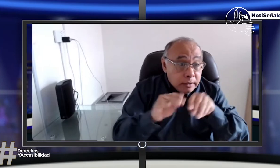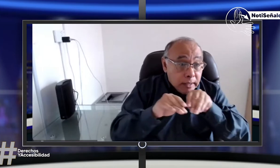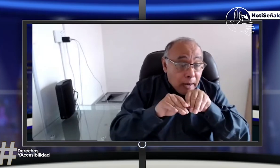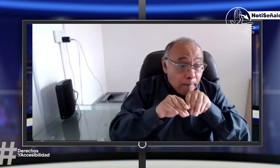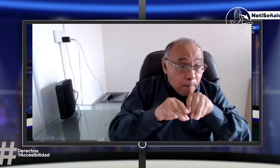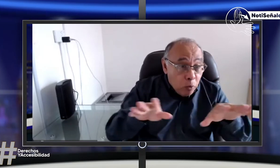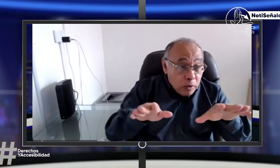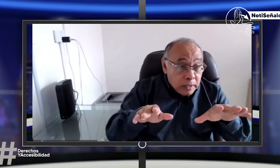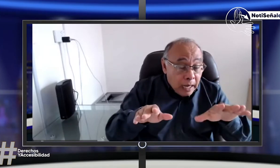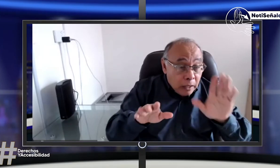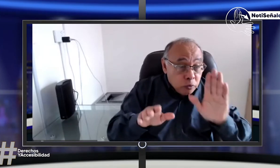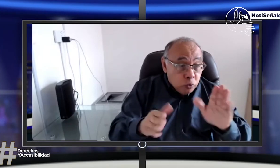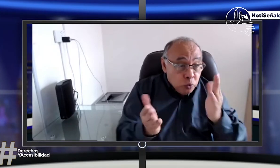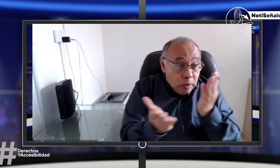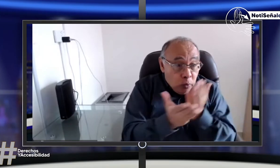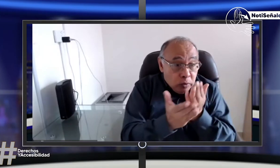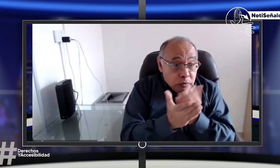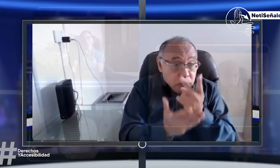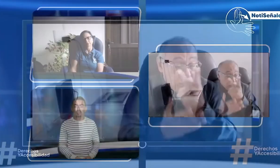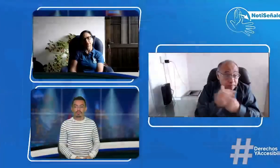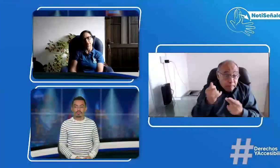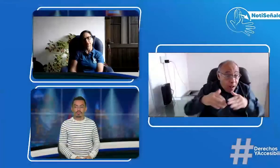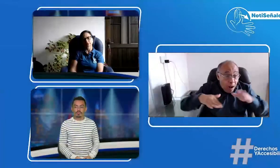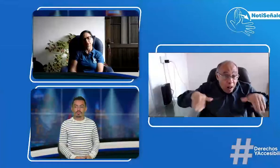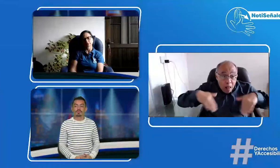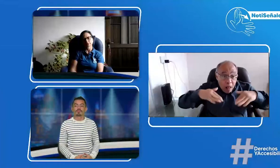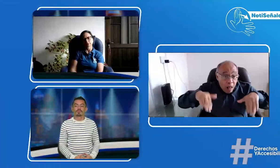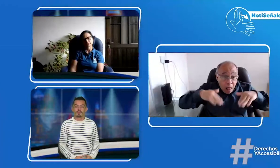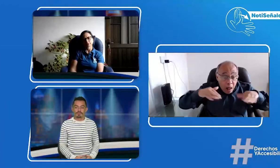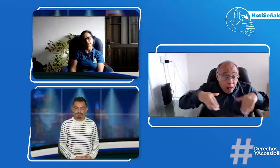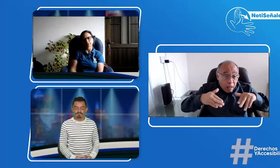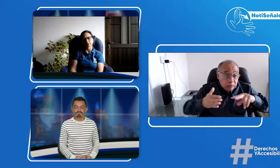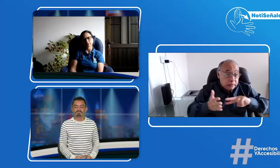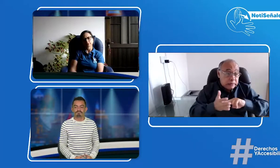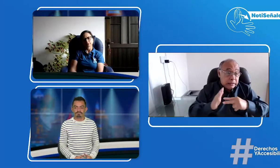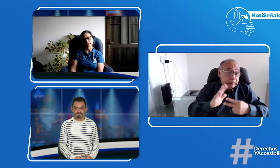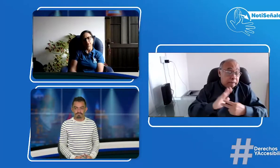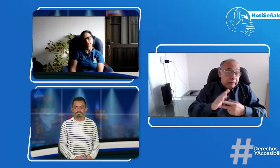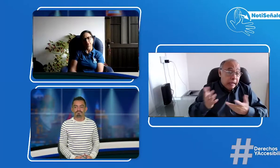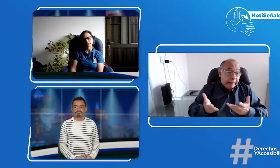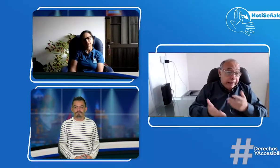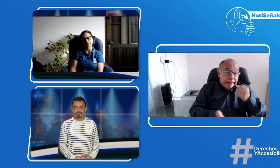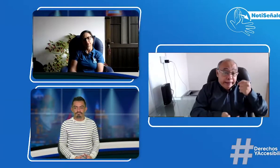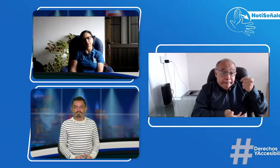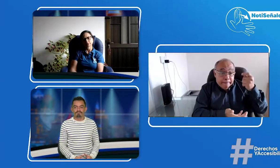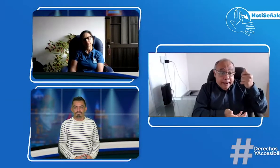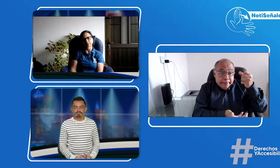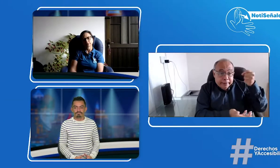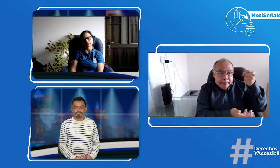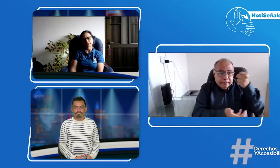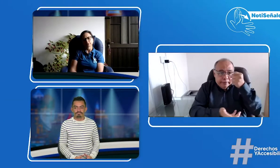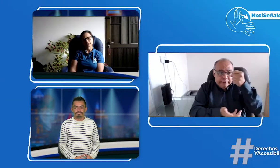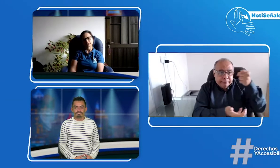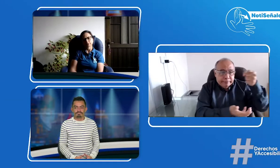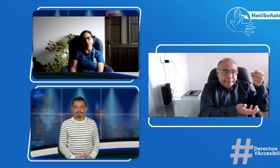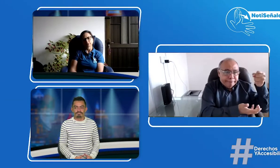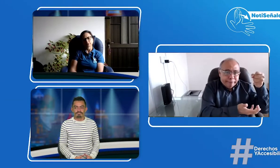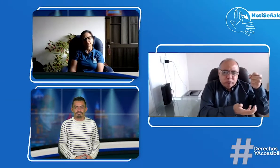estamos viendo es que cuando hablamos de esta política pública, no está el tema allí tampoco de la educación